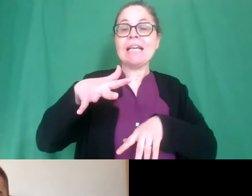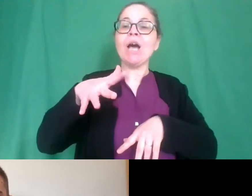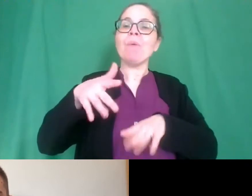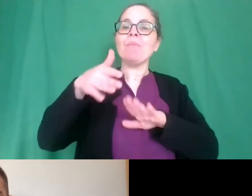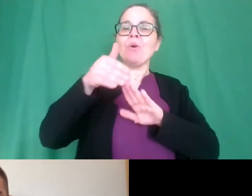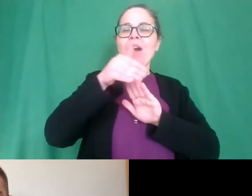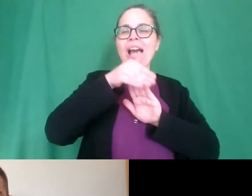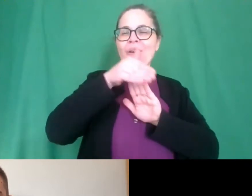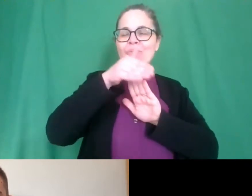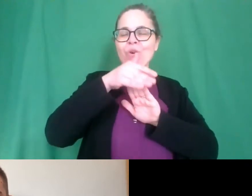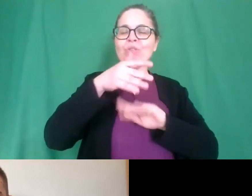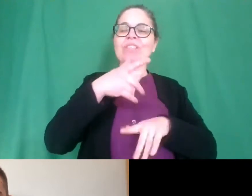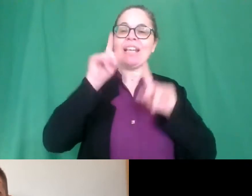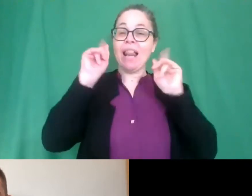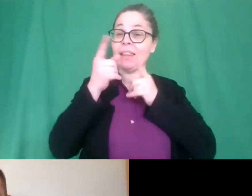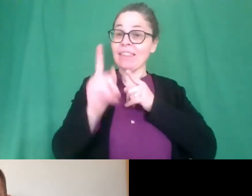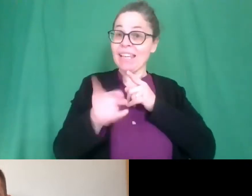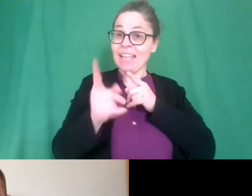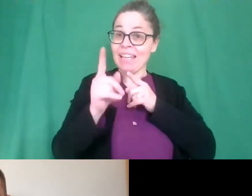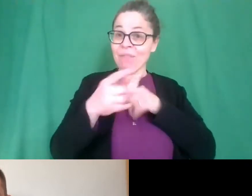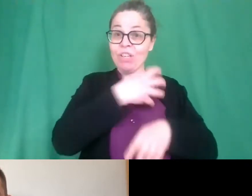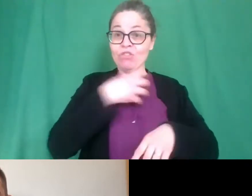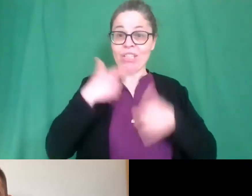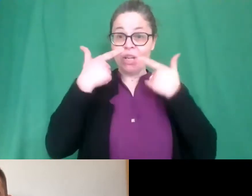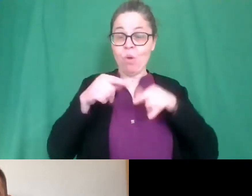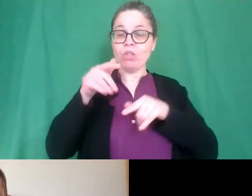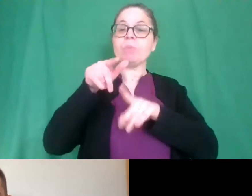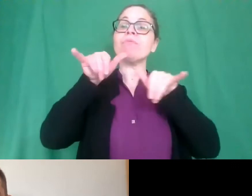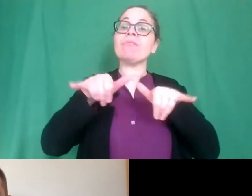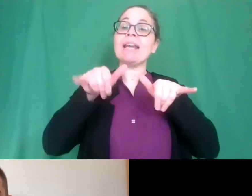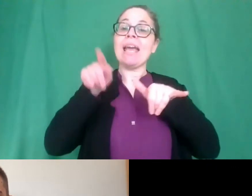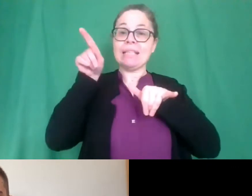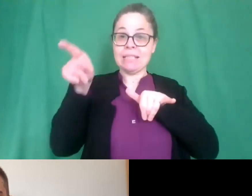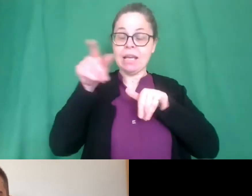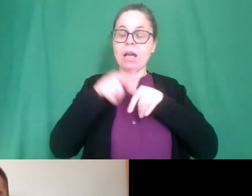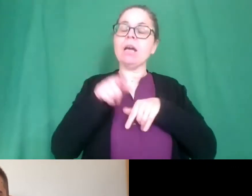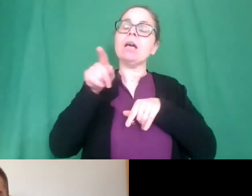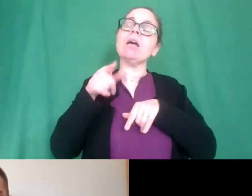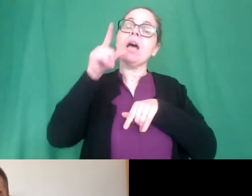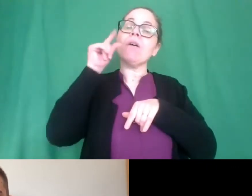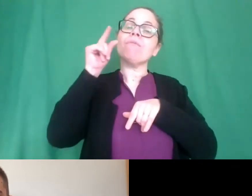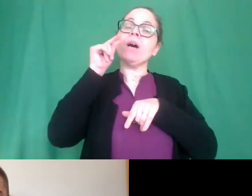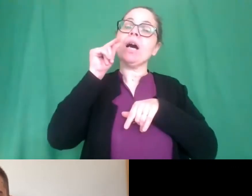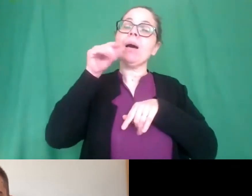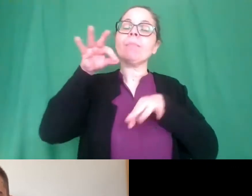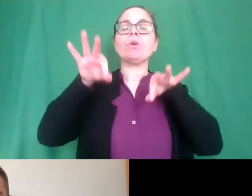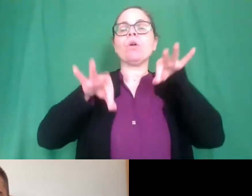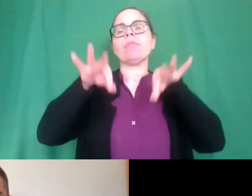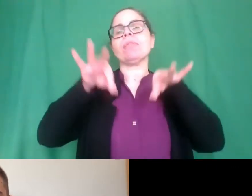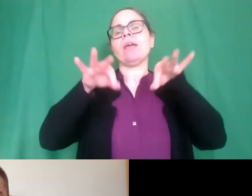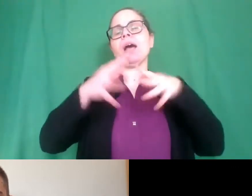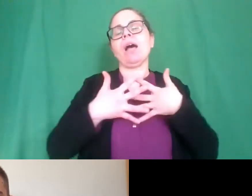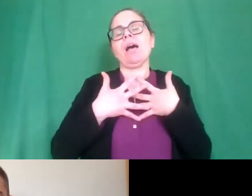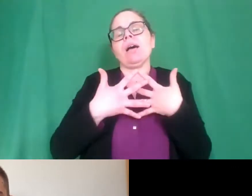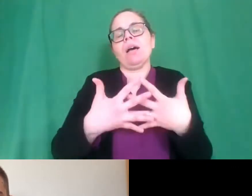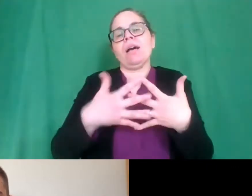presso l'Università Ca' Foscari di Venezia e ha la passione per il teatro. È ora